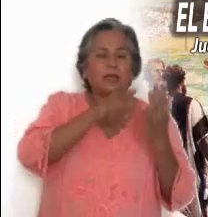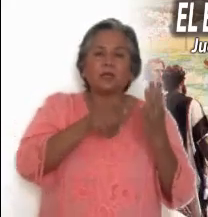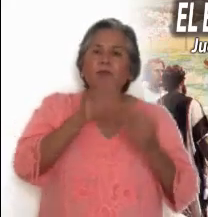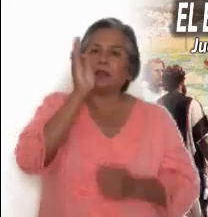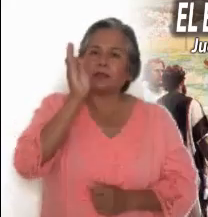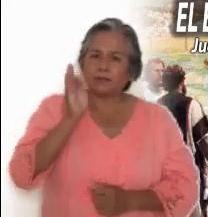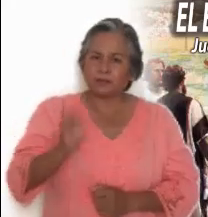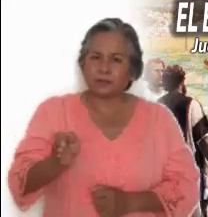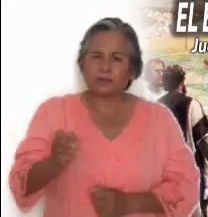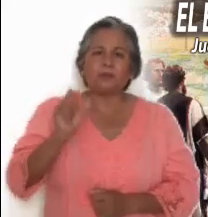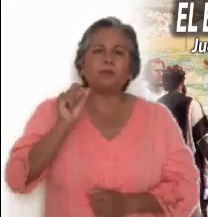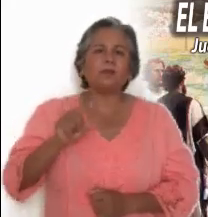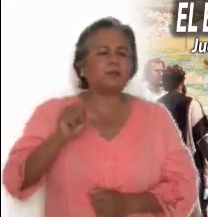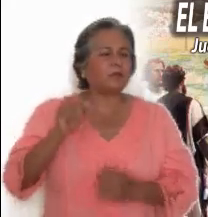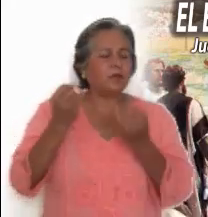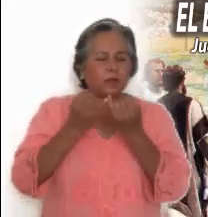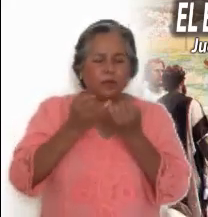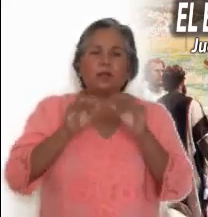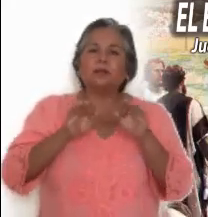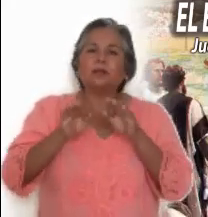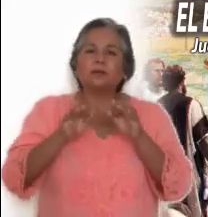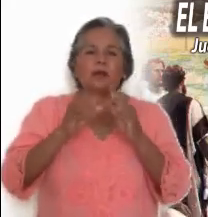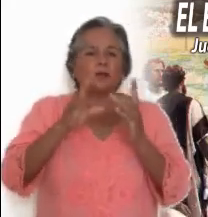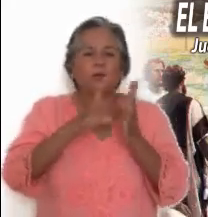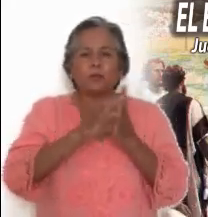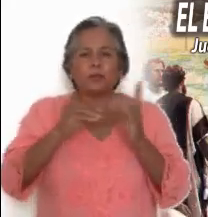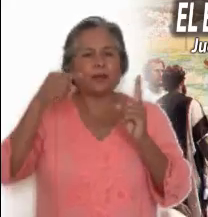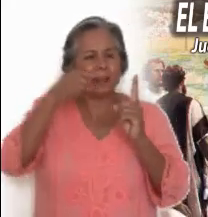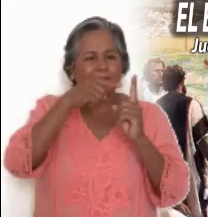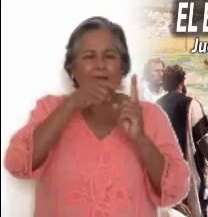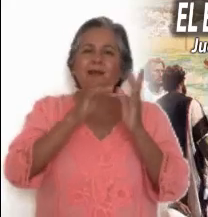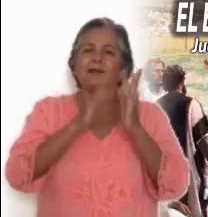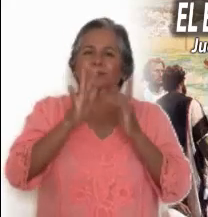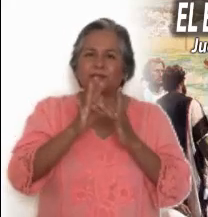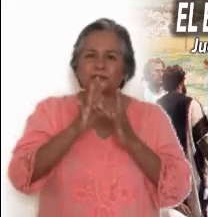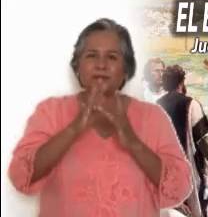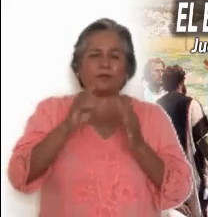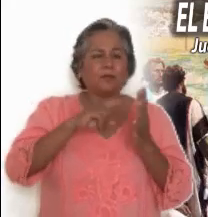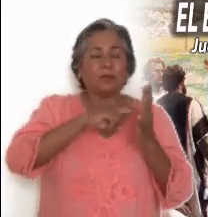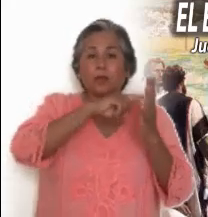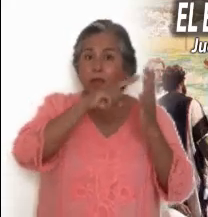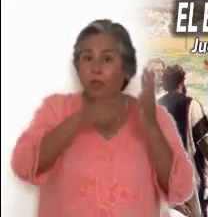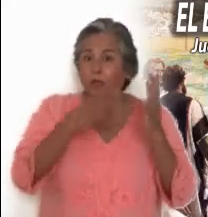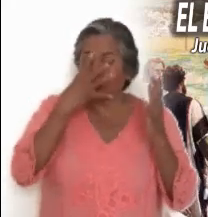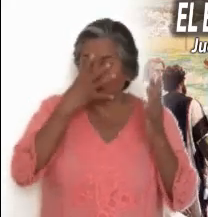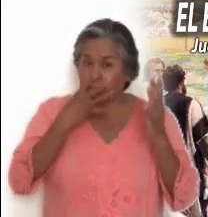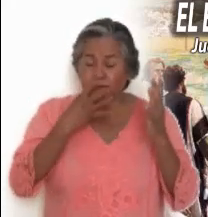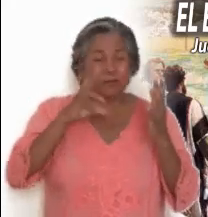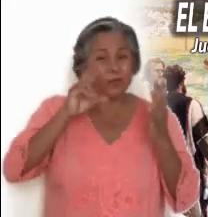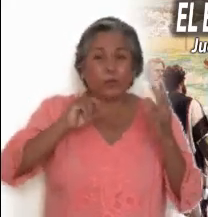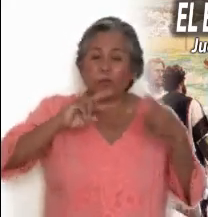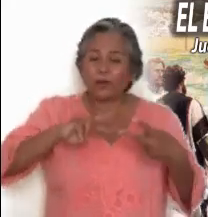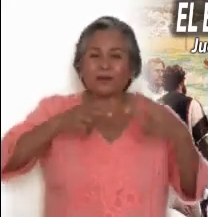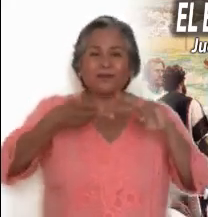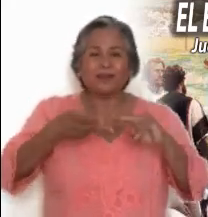discípulos nostálgicos o apagados, Sino sintiendo en su corazón una presencia muy rica